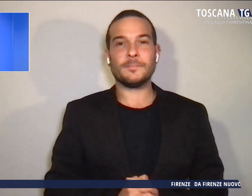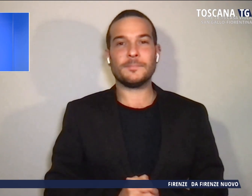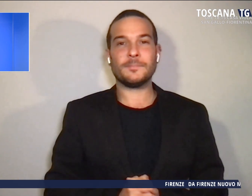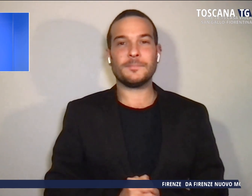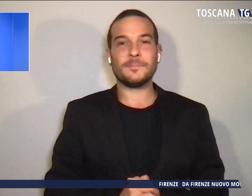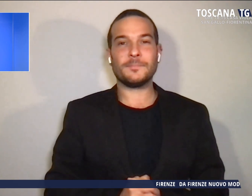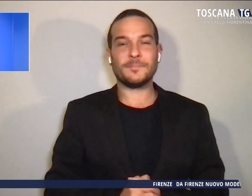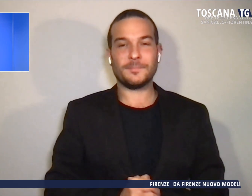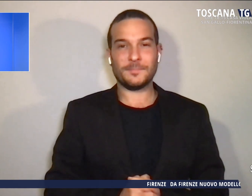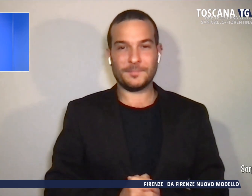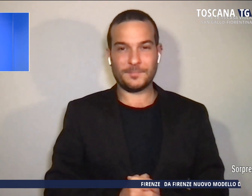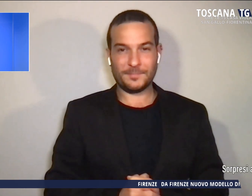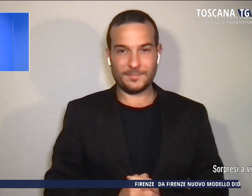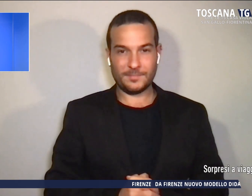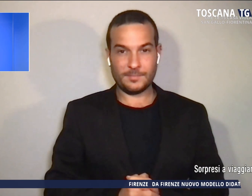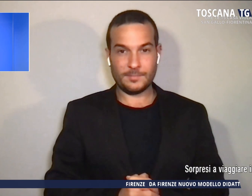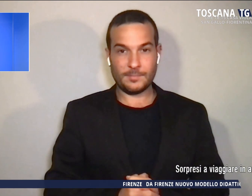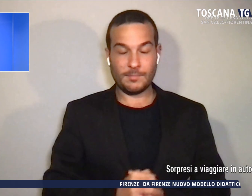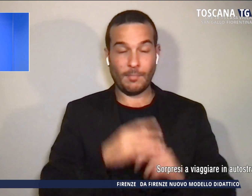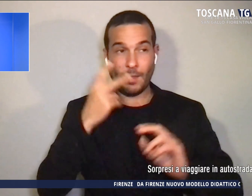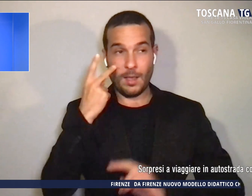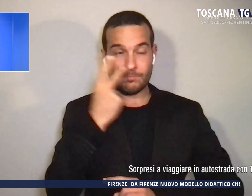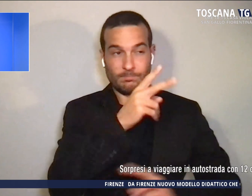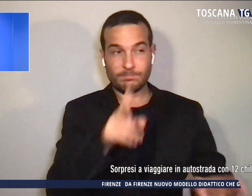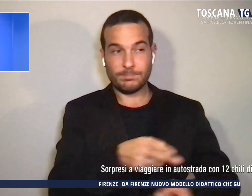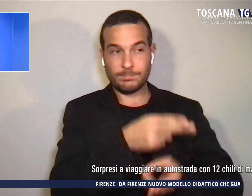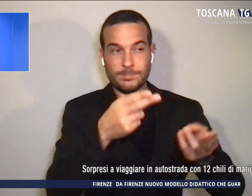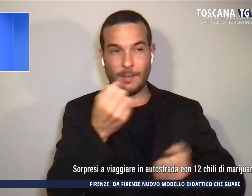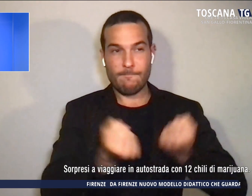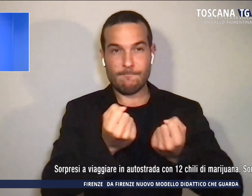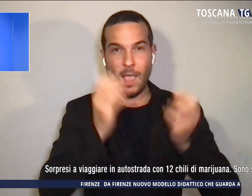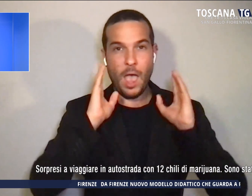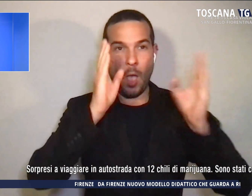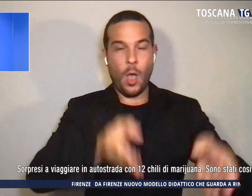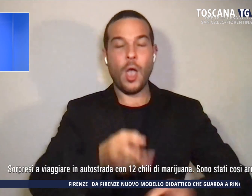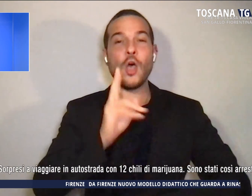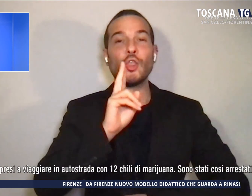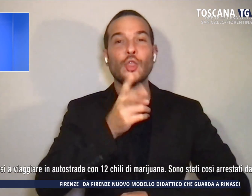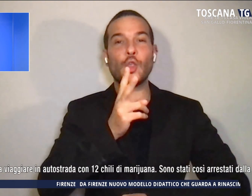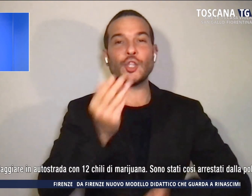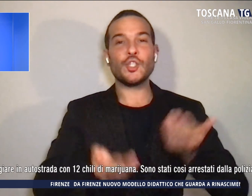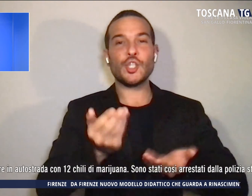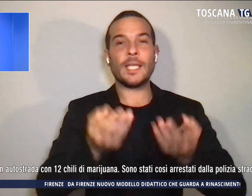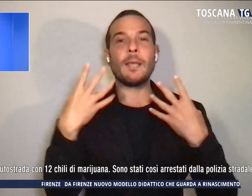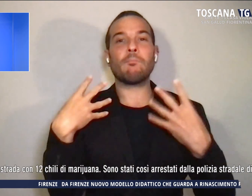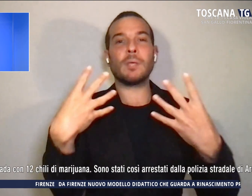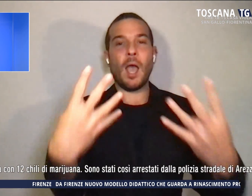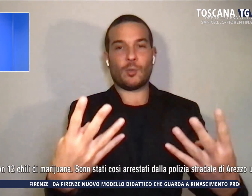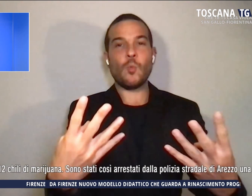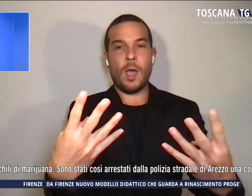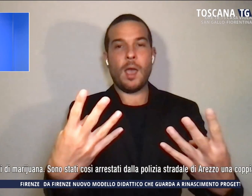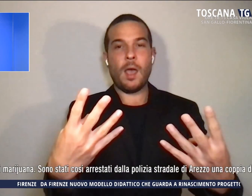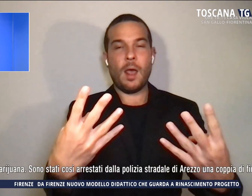Sorprese a viaggiare in autostrada con 12 chili di marijuana, sono stati così arrestati dalla